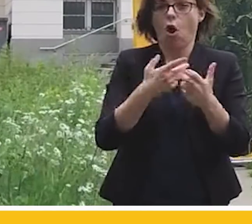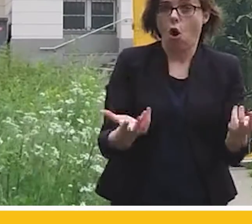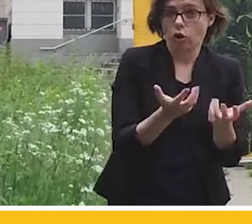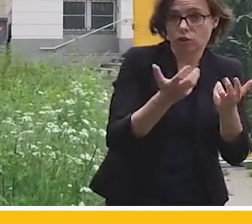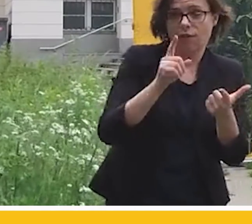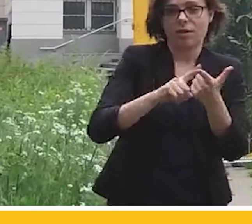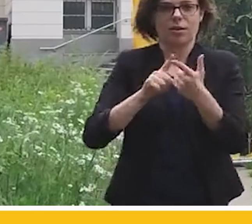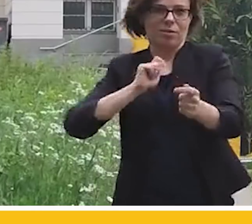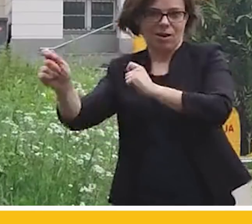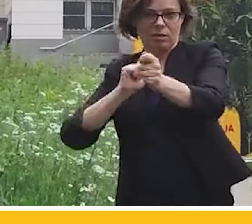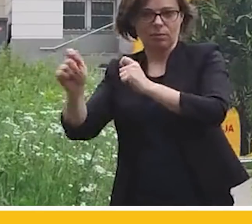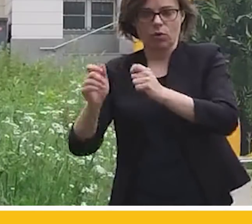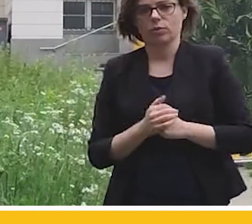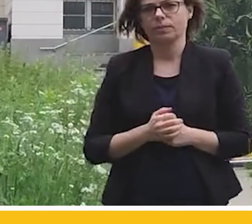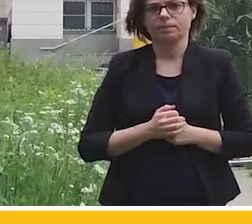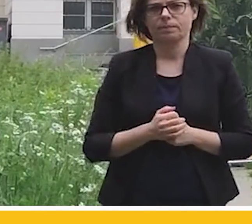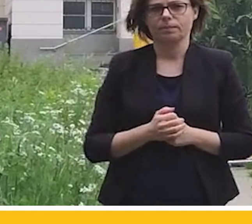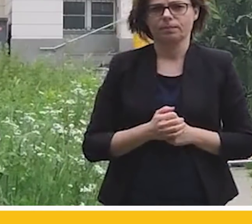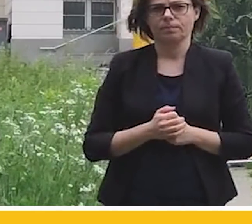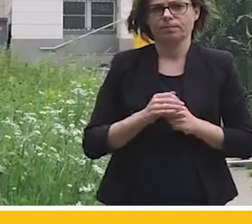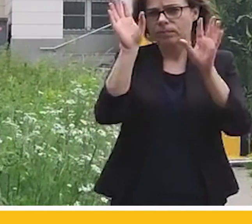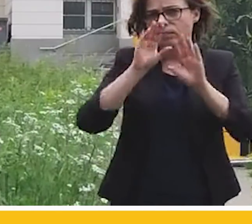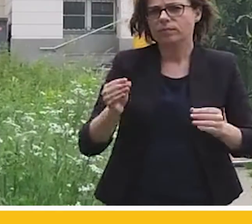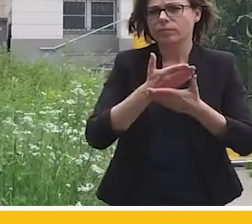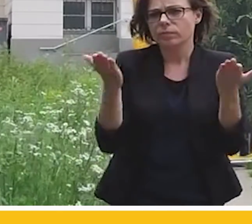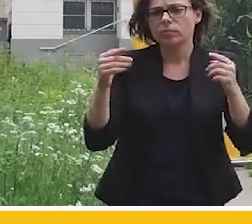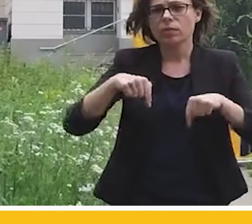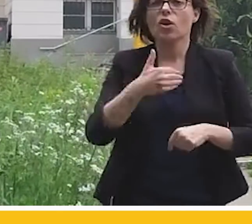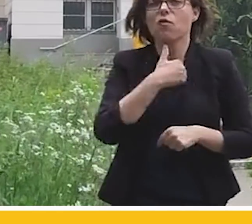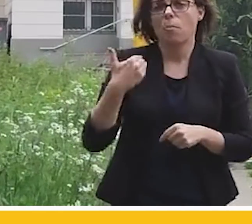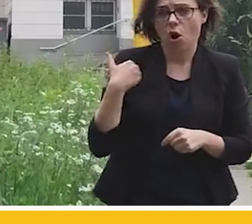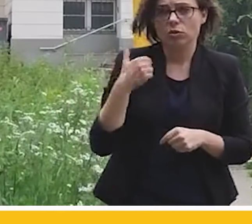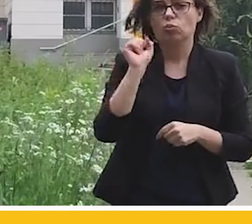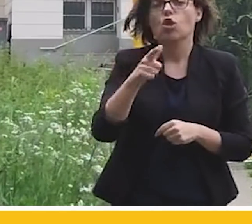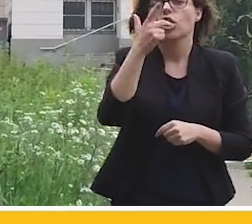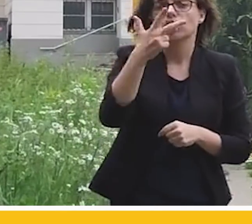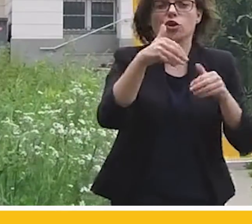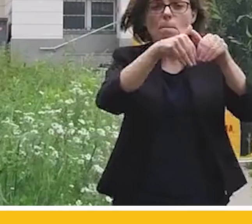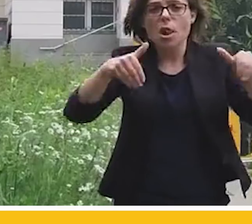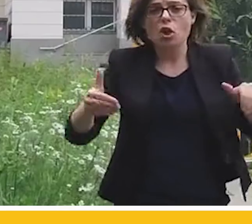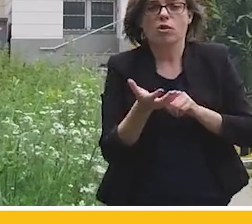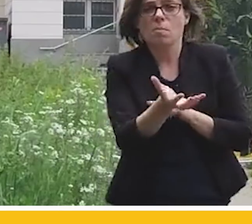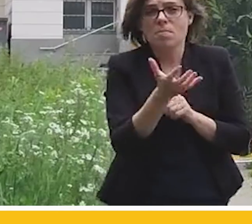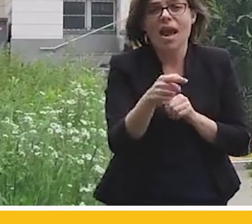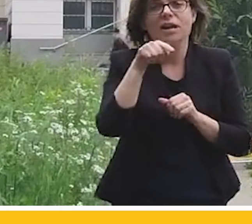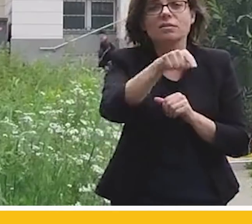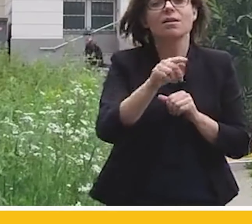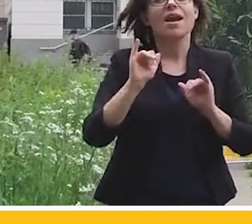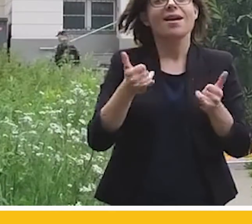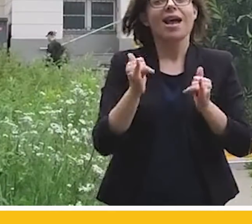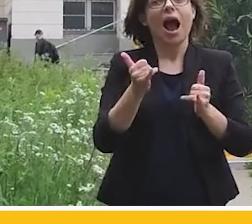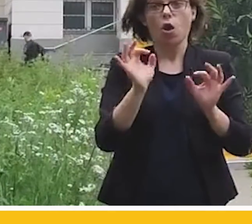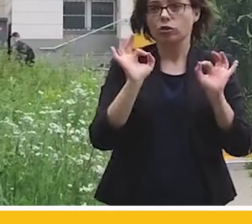transport. Proszę Państwa, w Polsce jest 3 miliony pieców, które nie spełniają żadnych norm jakości.